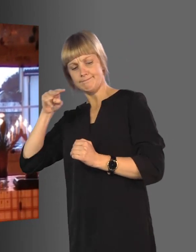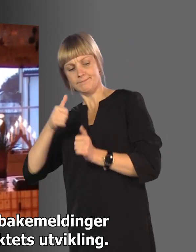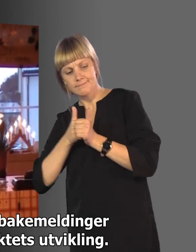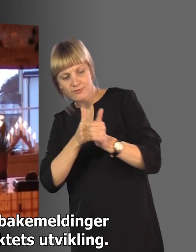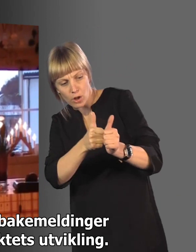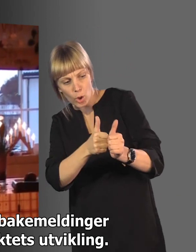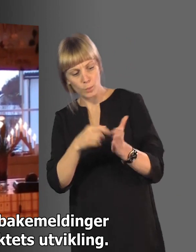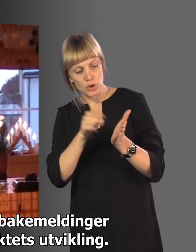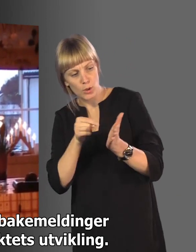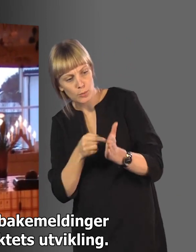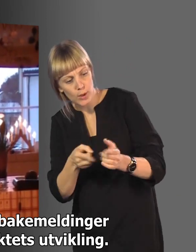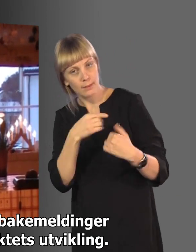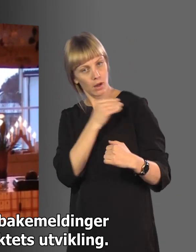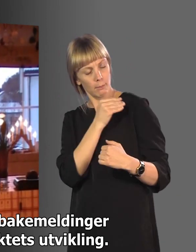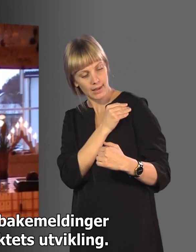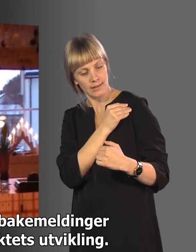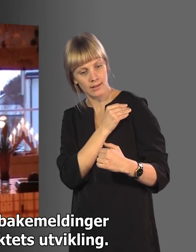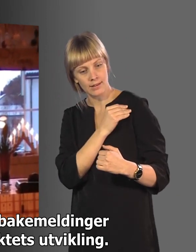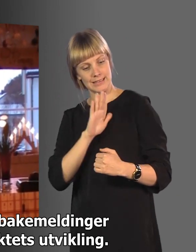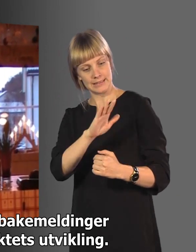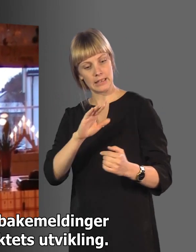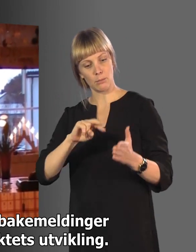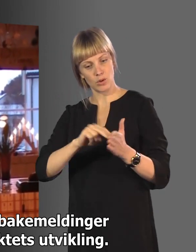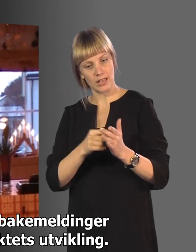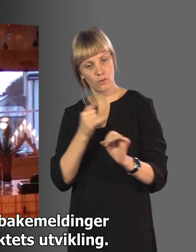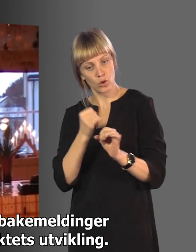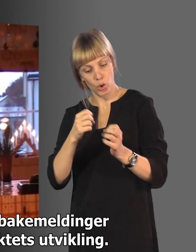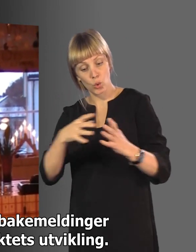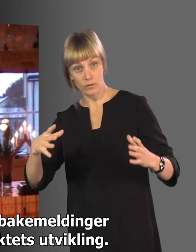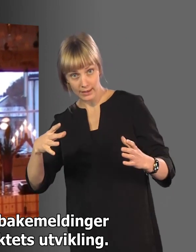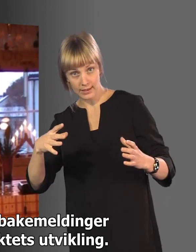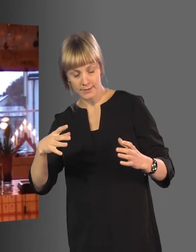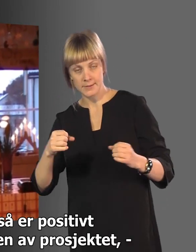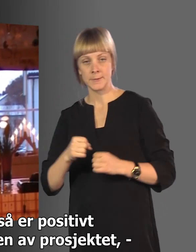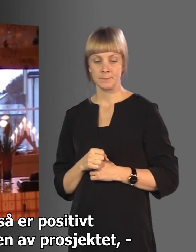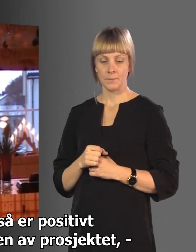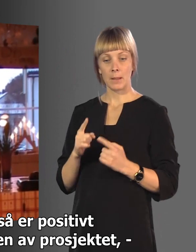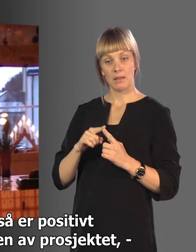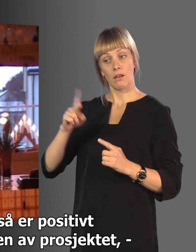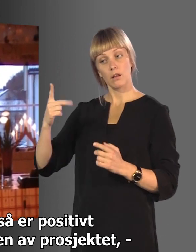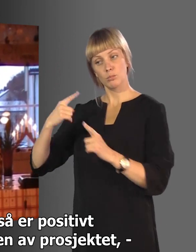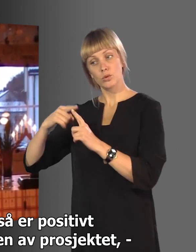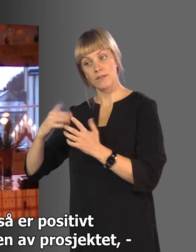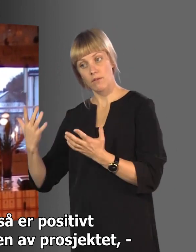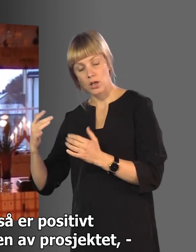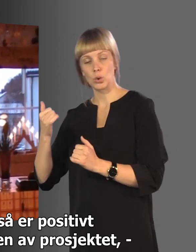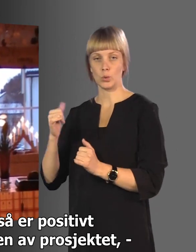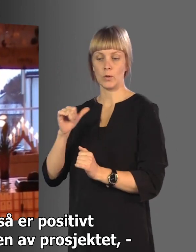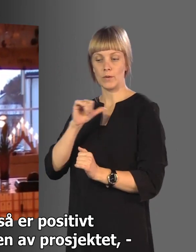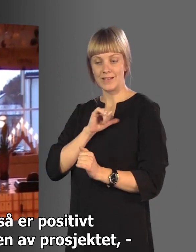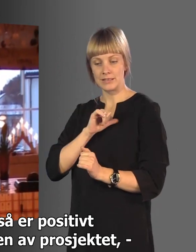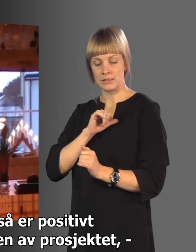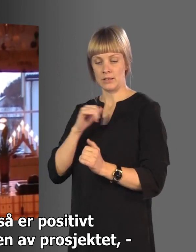kikke deg i kortene, og som kan gi deg tilbakemeldinger i forhold til prosjektets utvikling. Men det som også er